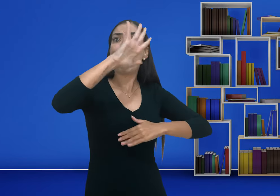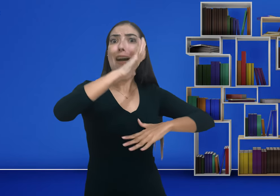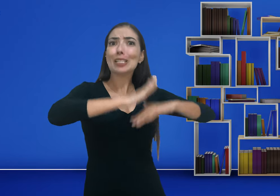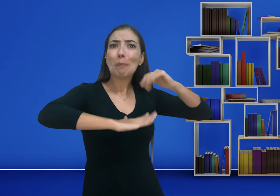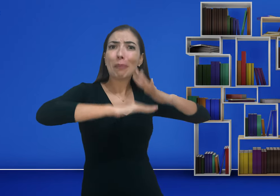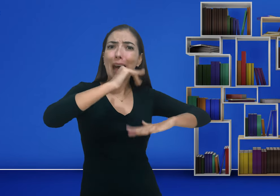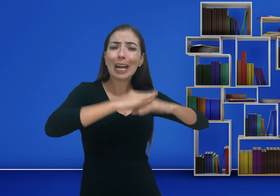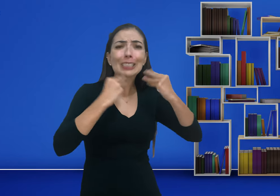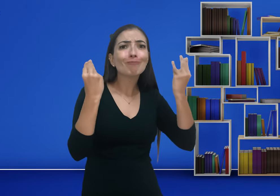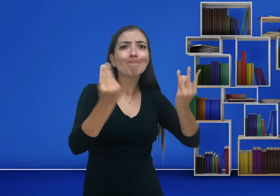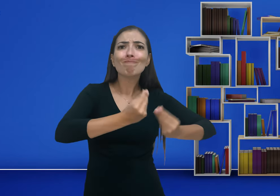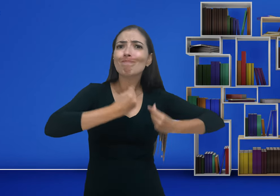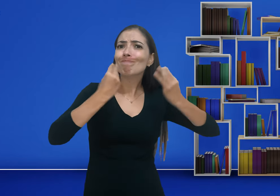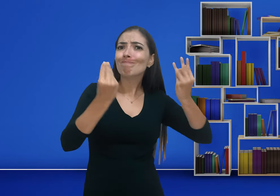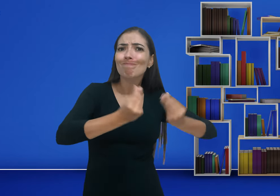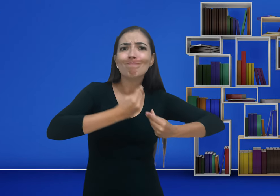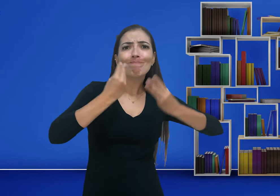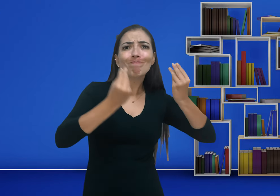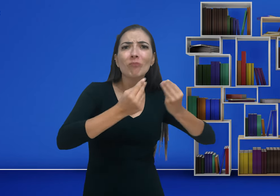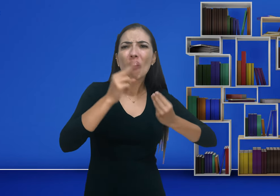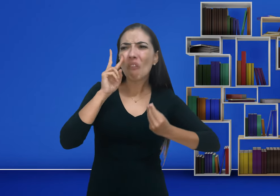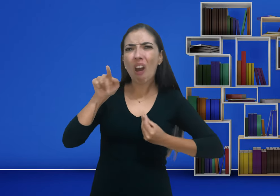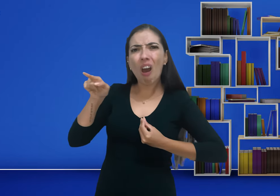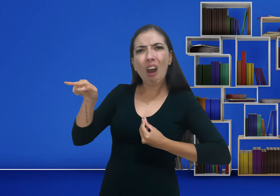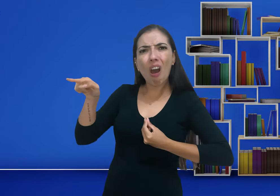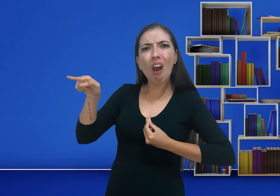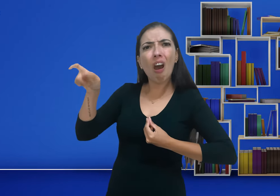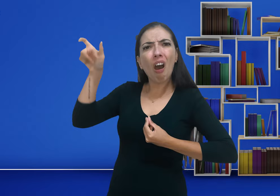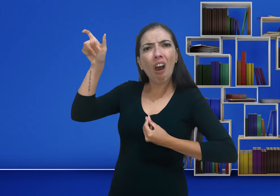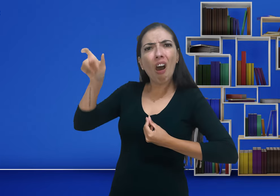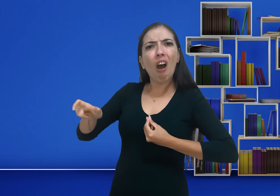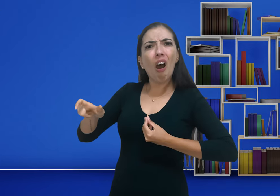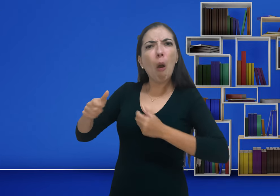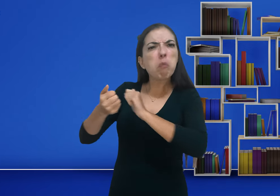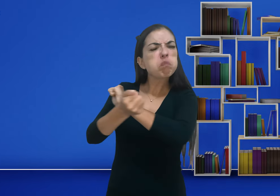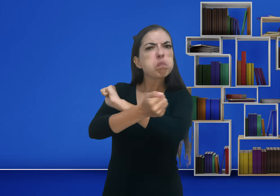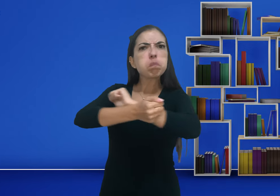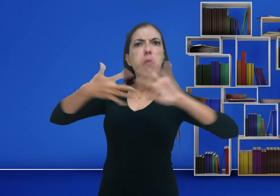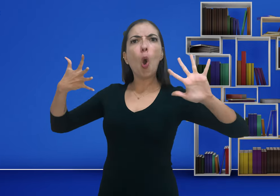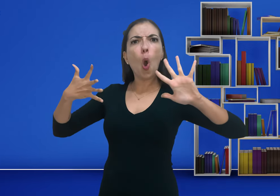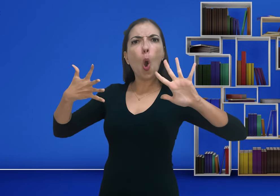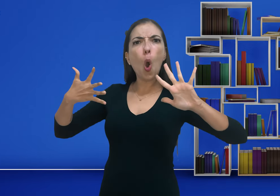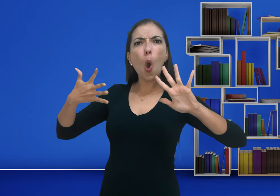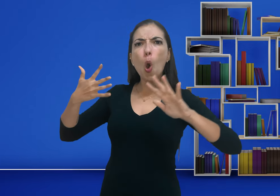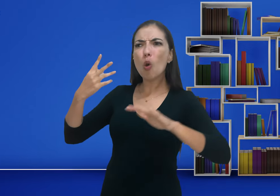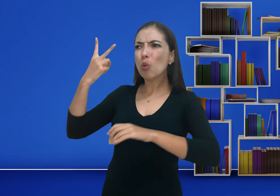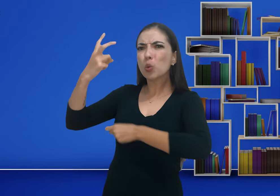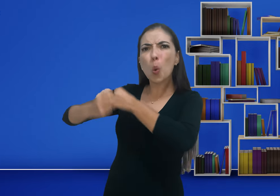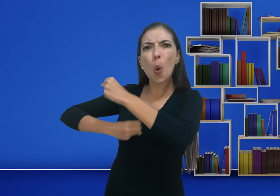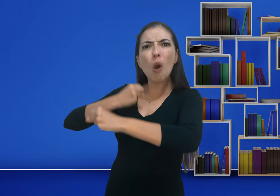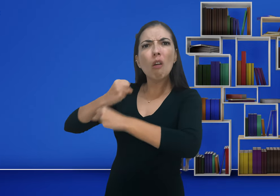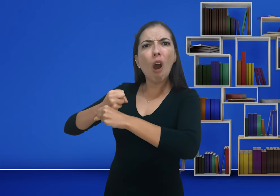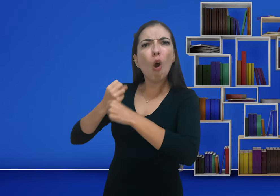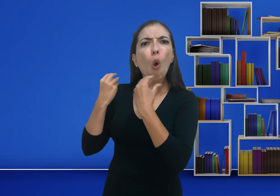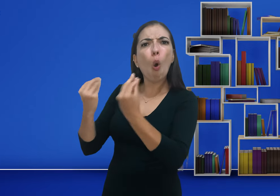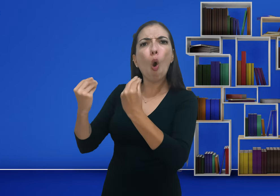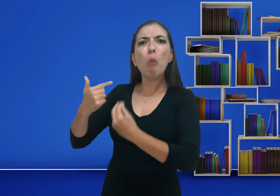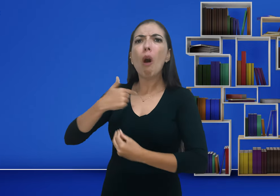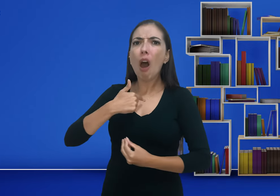ser fluente realmente na língua. E aí eu vejo a outra pessoa, observo e percebo que em dois anos ele conseguiu ser